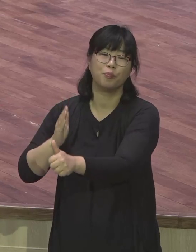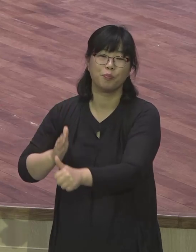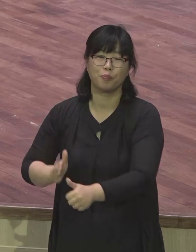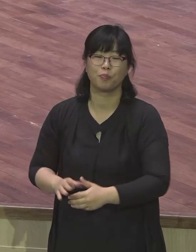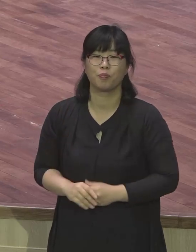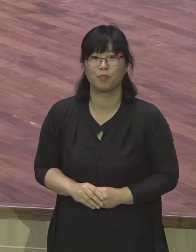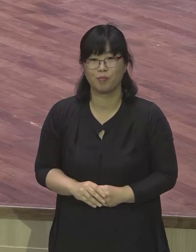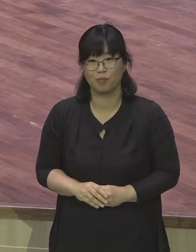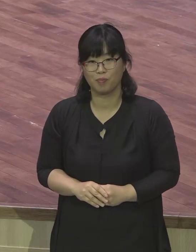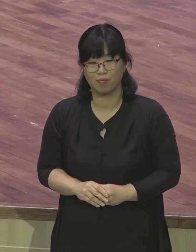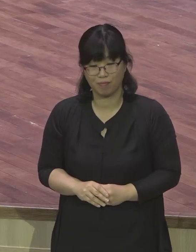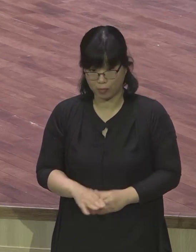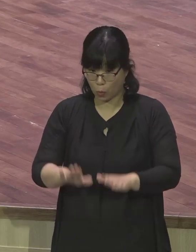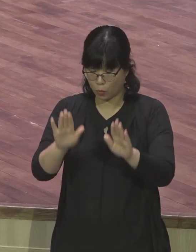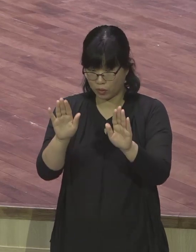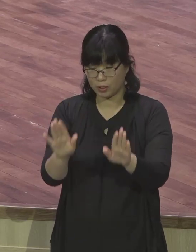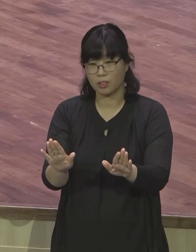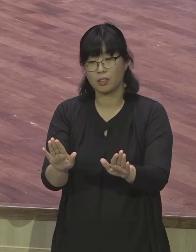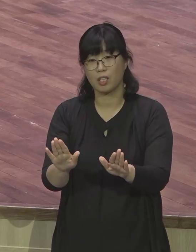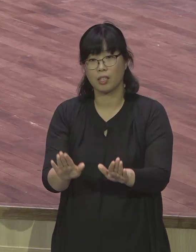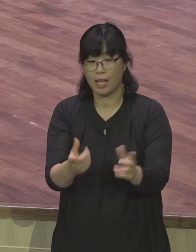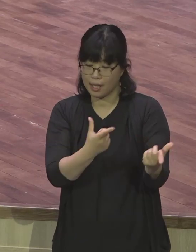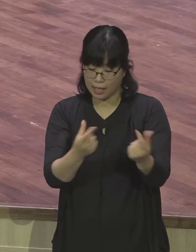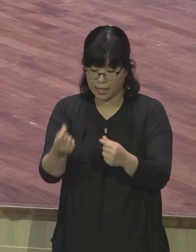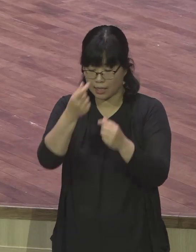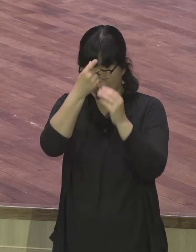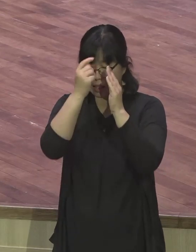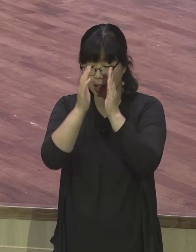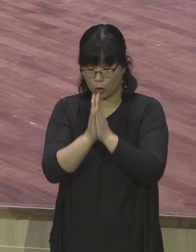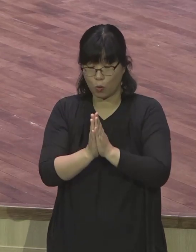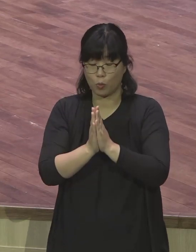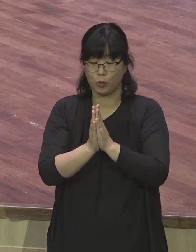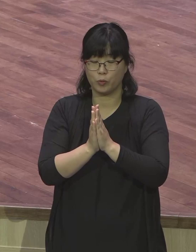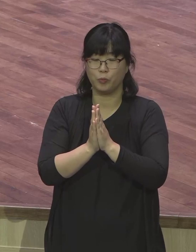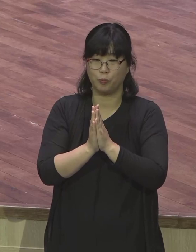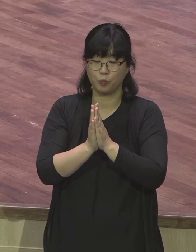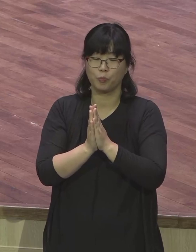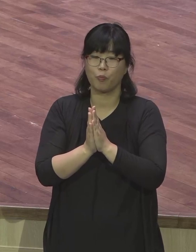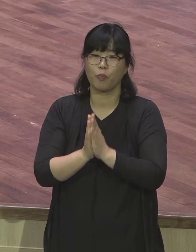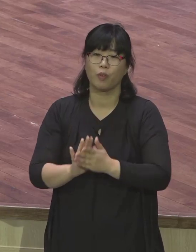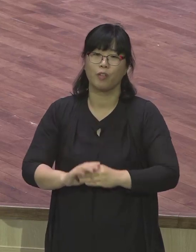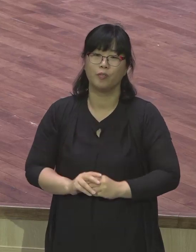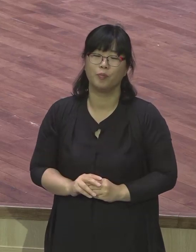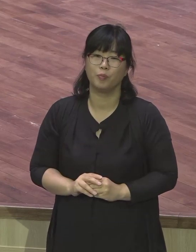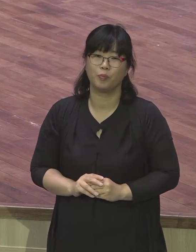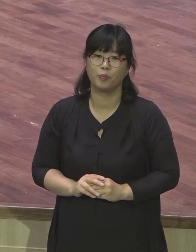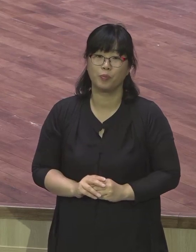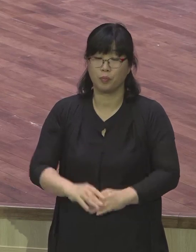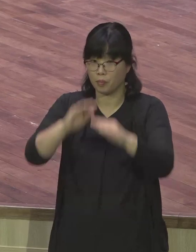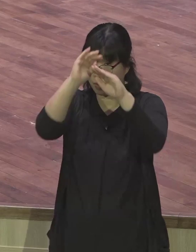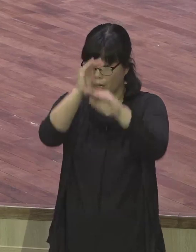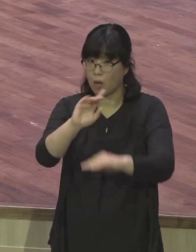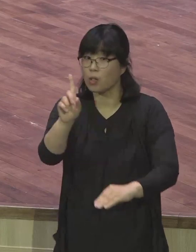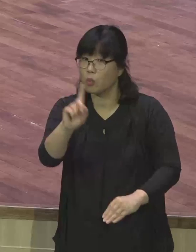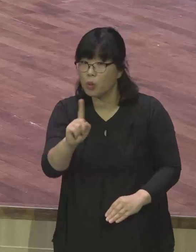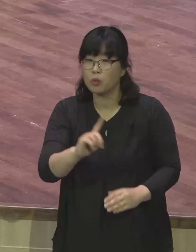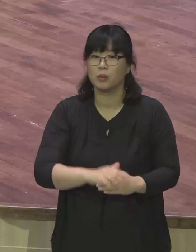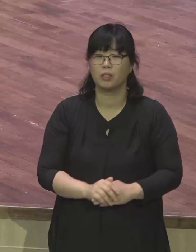우리의 시간에 합심해서 우리 말씀을 붙잡고 함께 기도하겠습니다 우리 보금의 세틀 또 사명의 세틀이라는